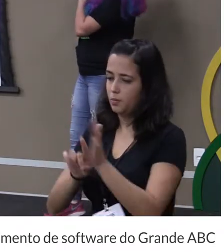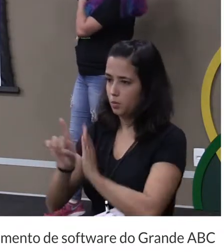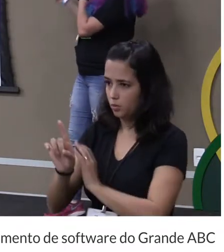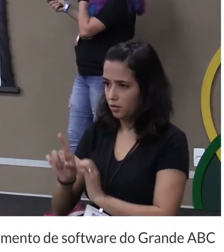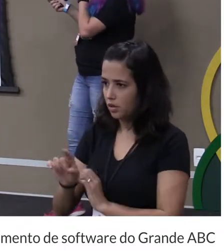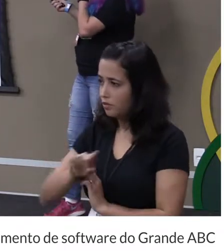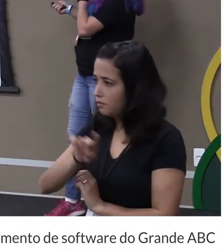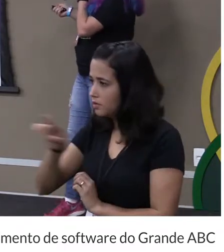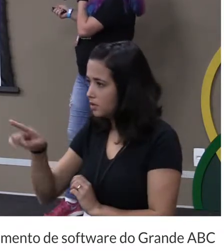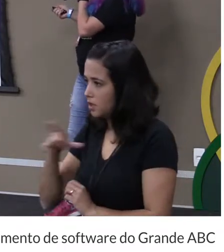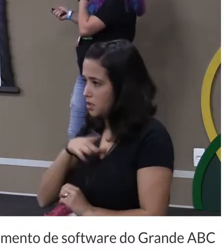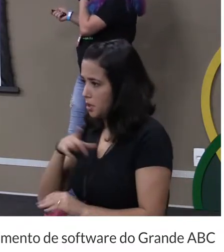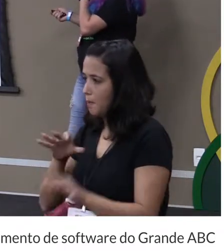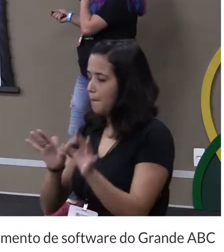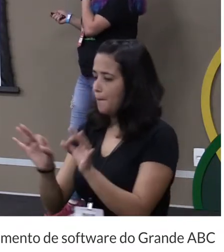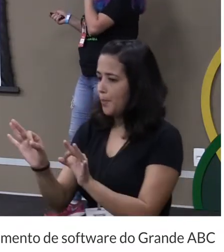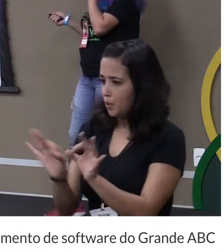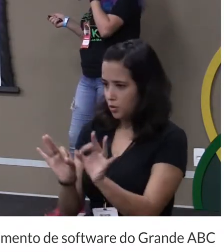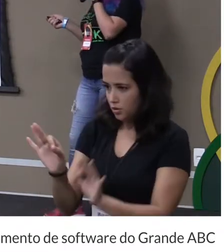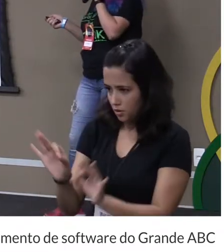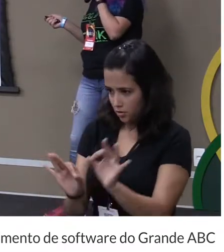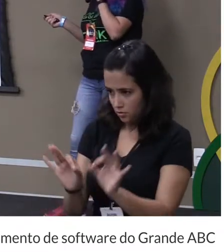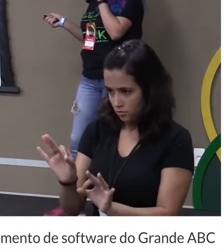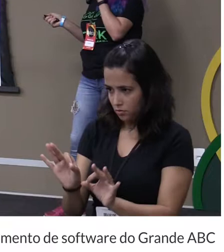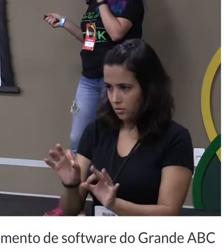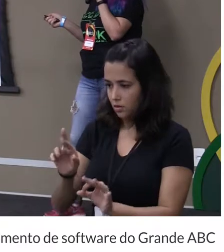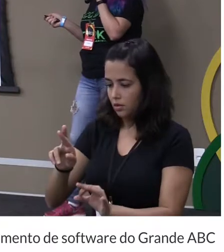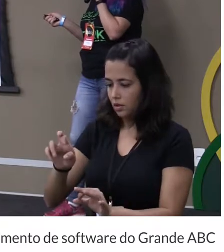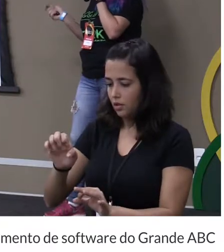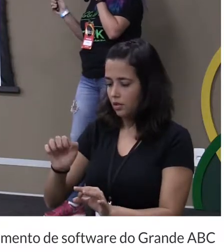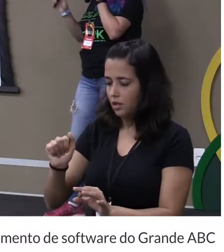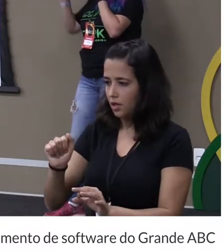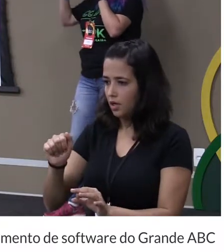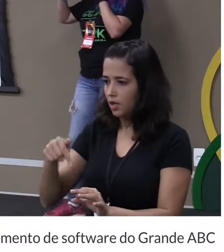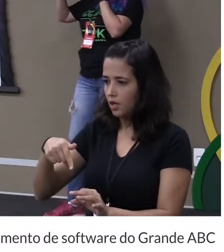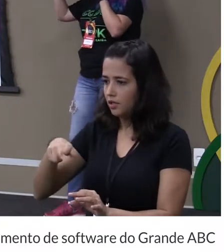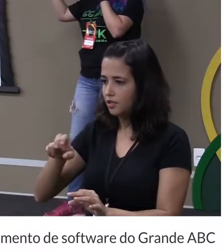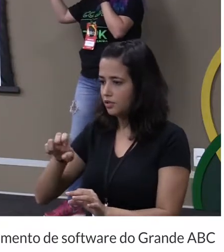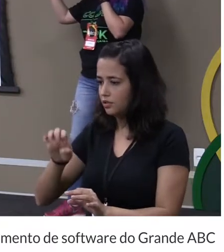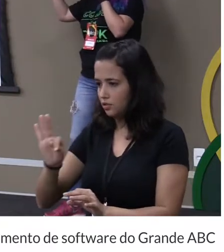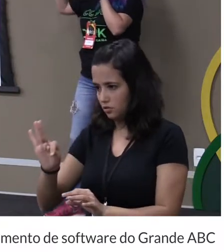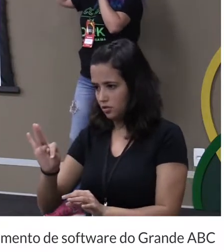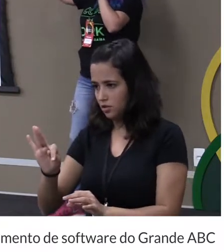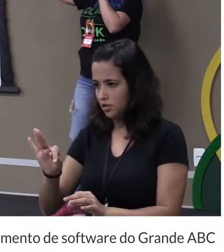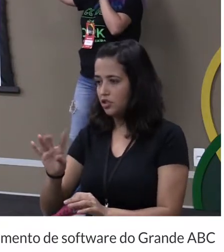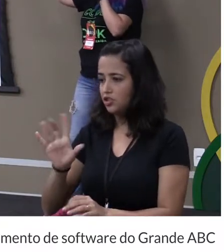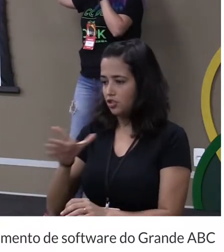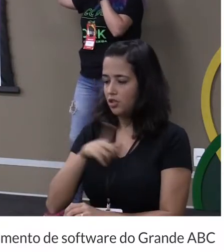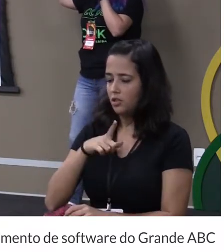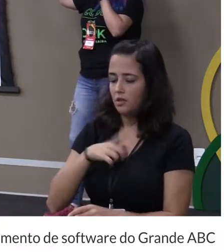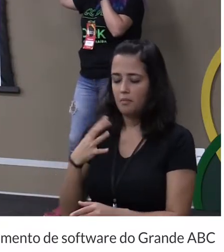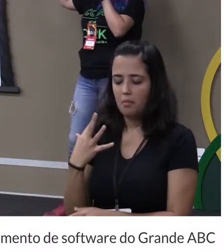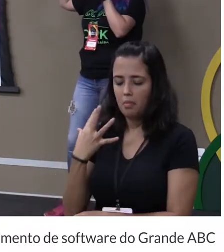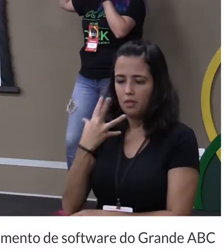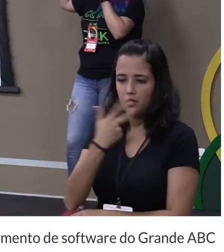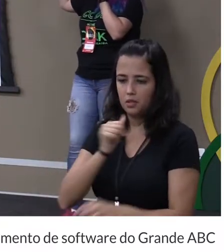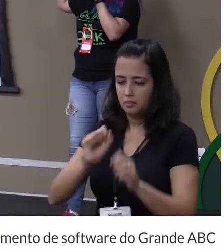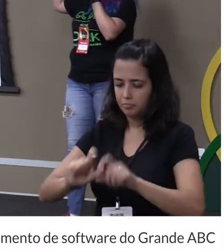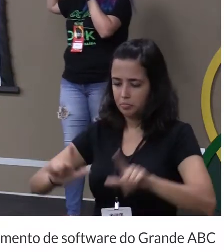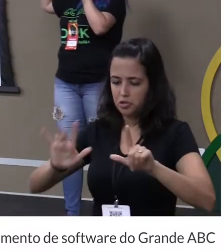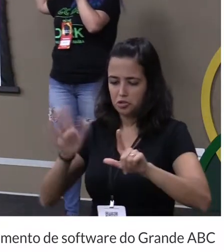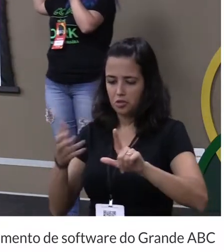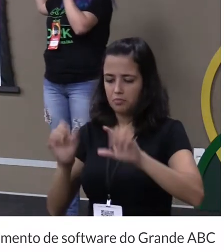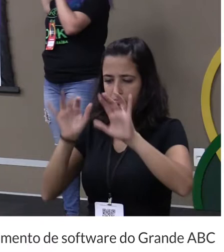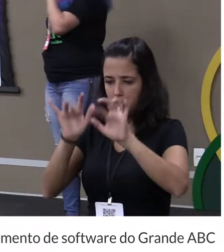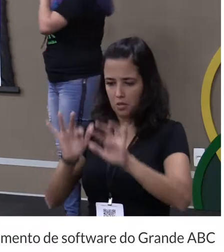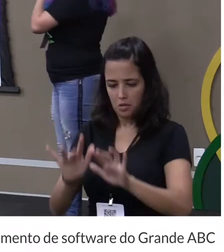vocês têm um projeto em React beleza todo componentizado lindo de Deus coisa mais linda